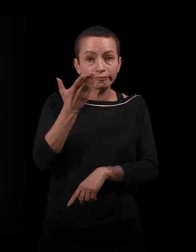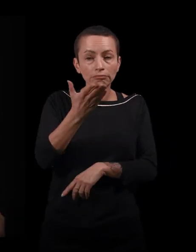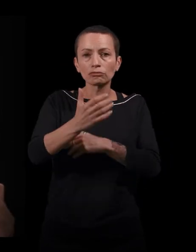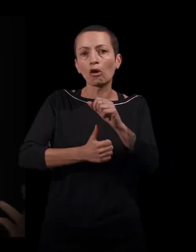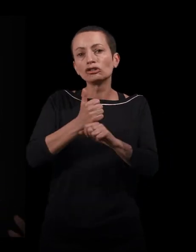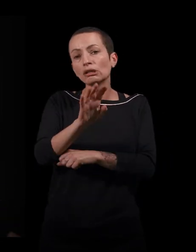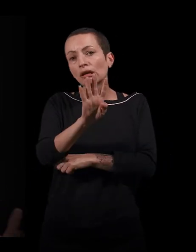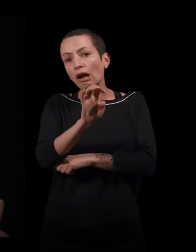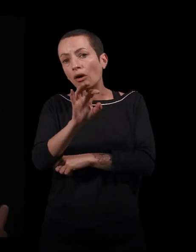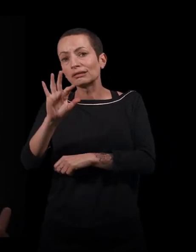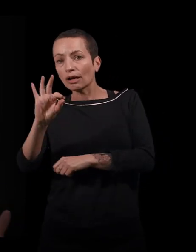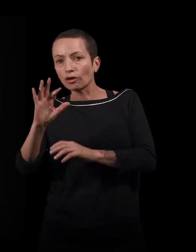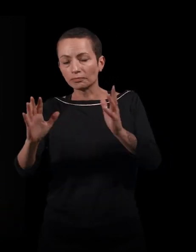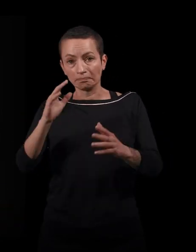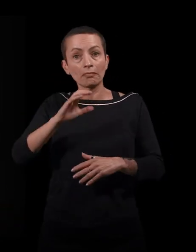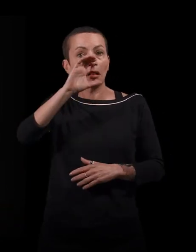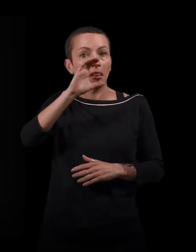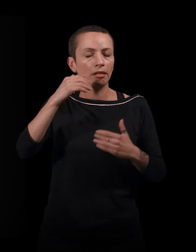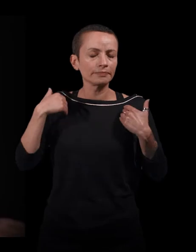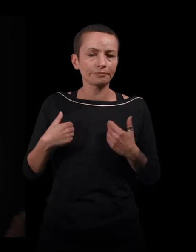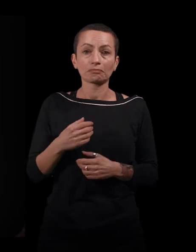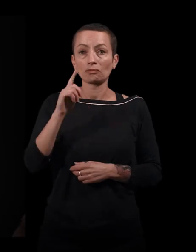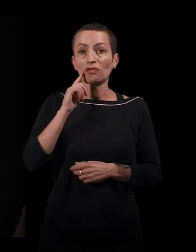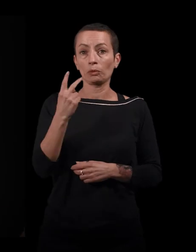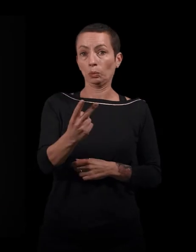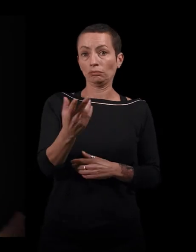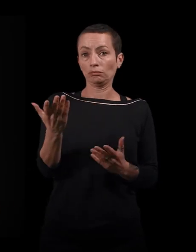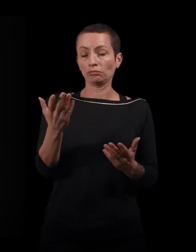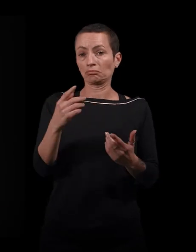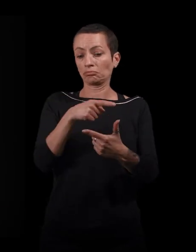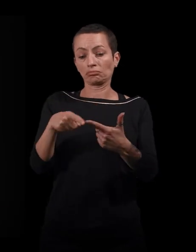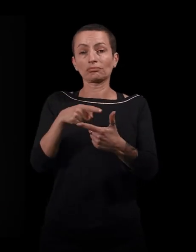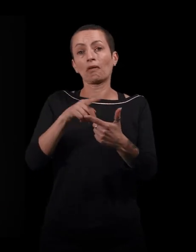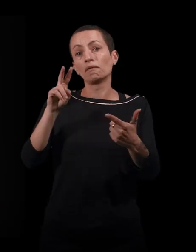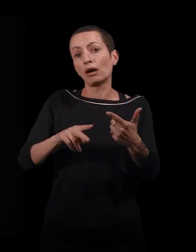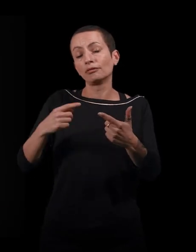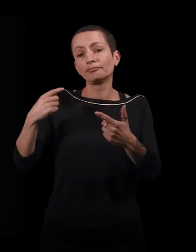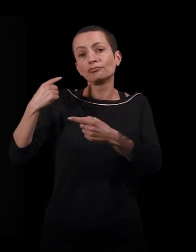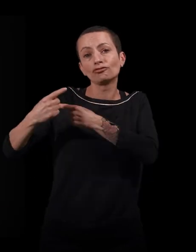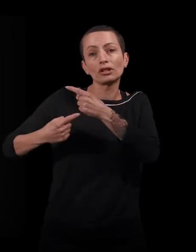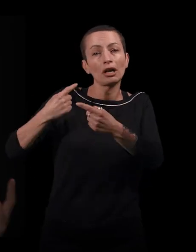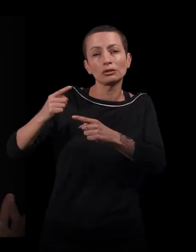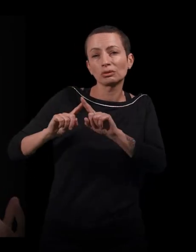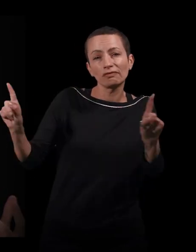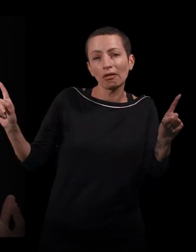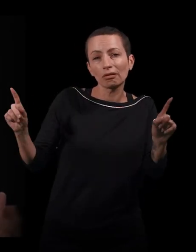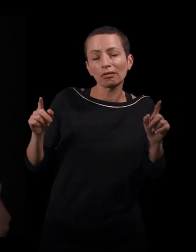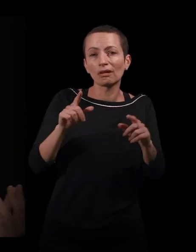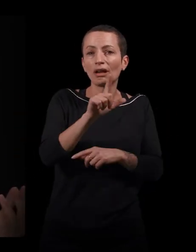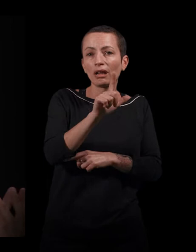les années 40-50. Ce sont deux femmes de deux générations différentes. Léla est